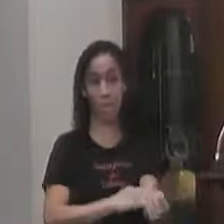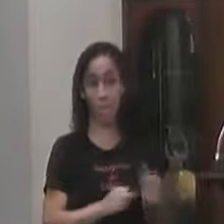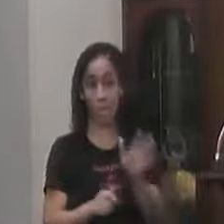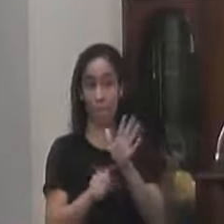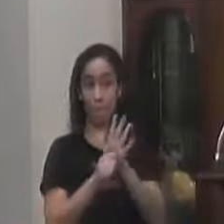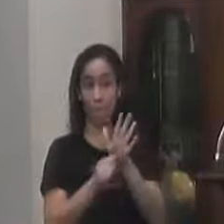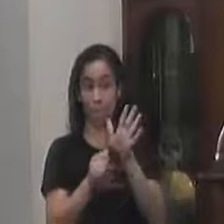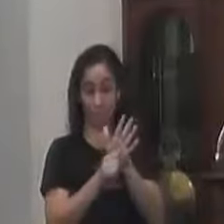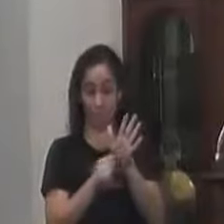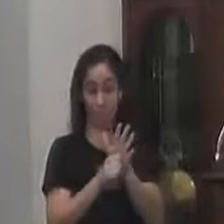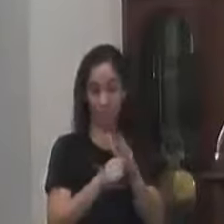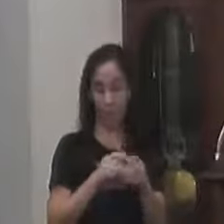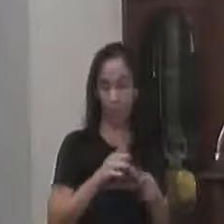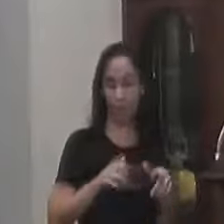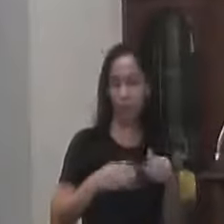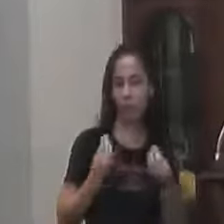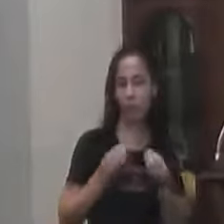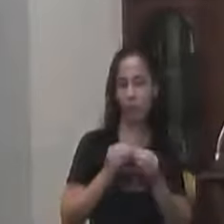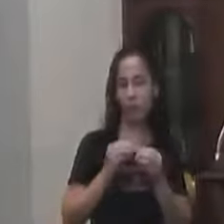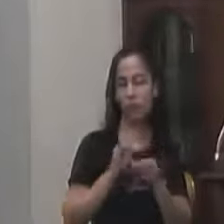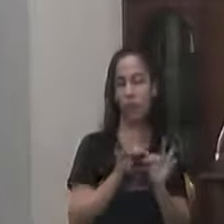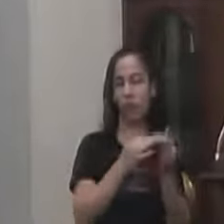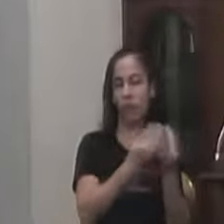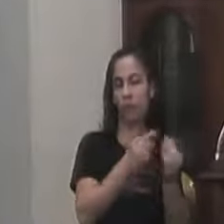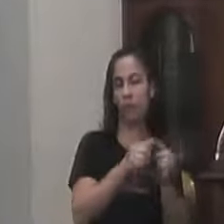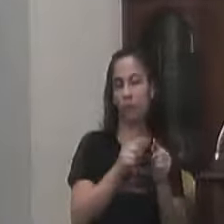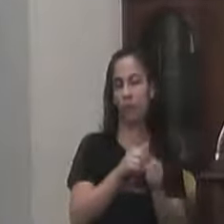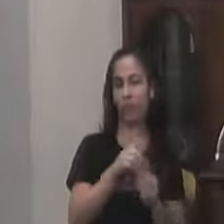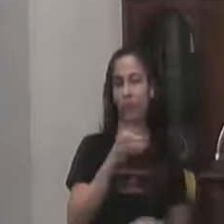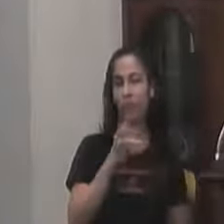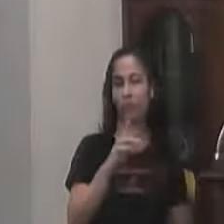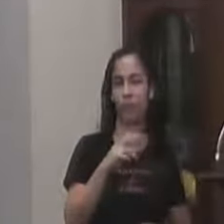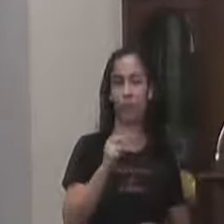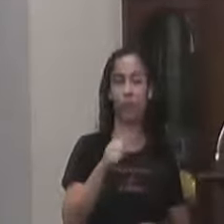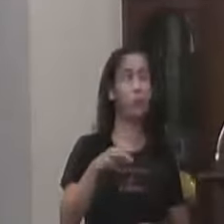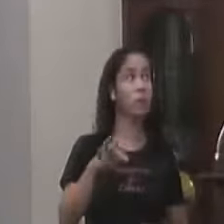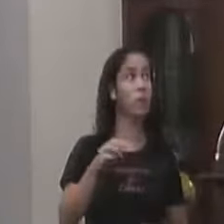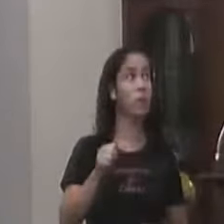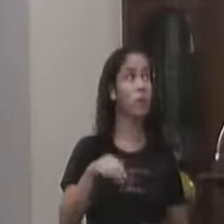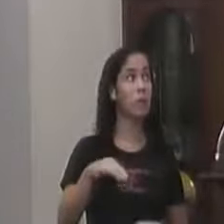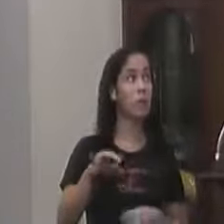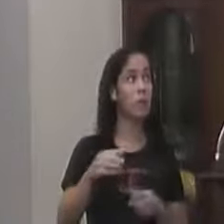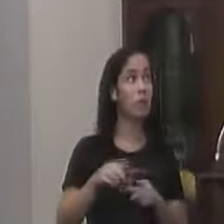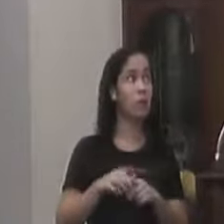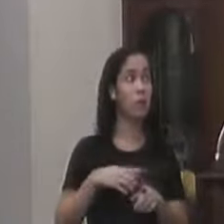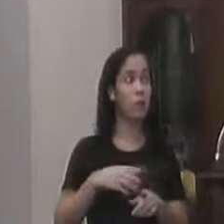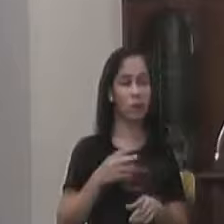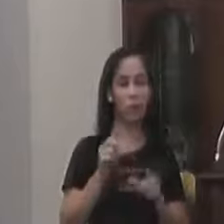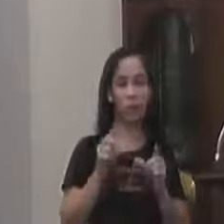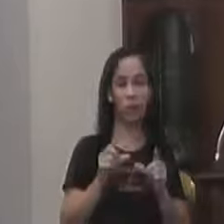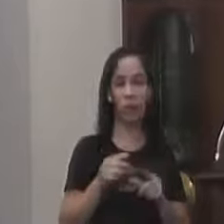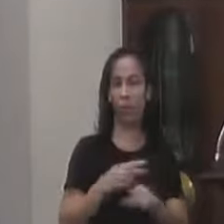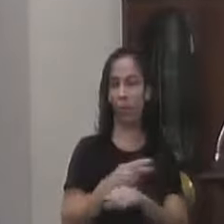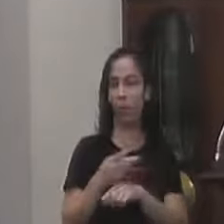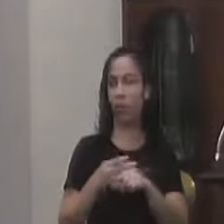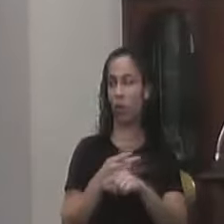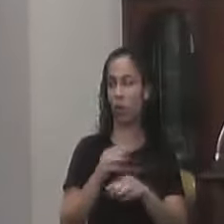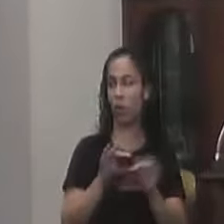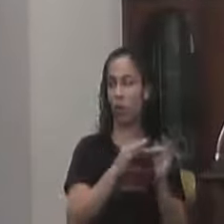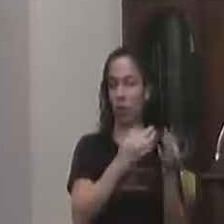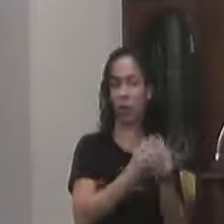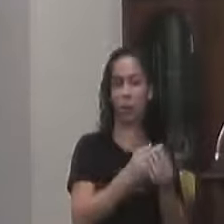Um tratamento Inclusive com as famílias Não sei vocês Outros vereadores Aqui Mas eu sou muito Procurado Por